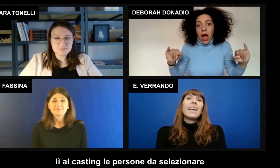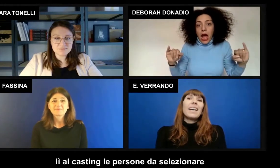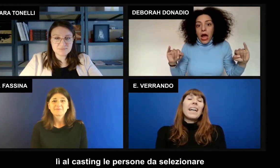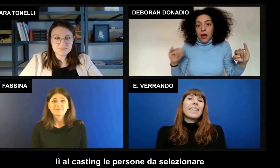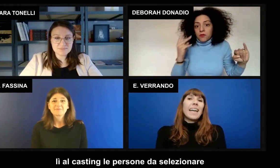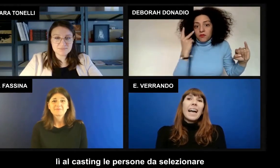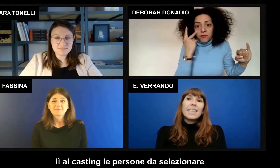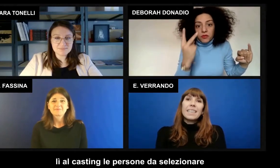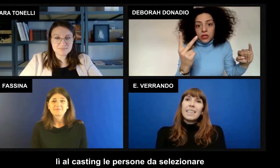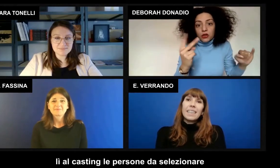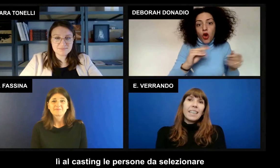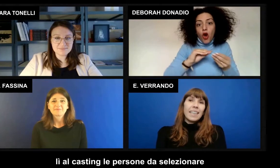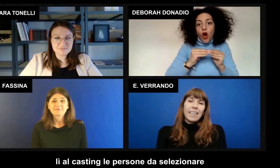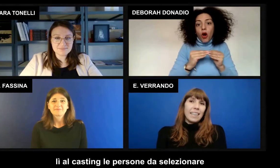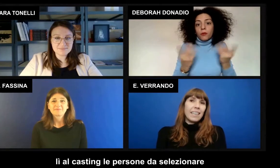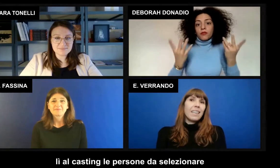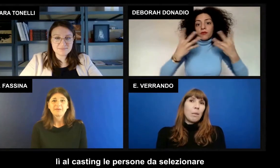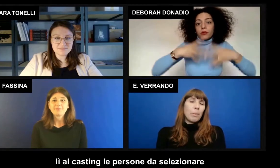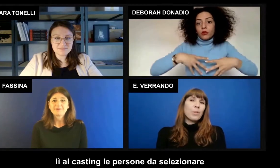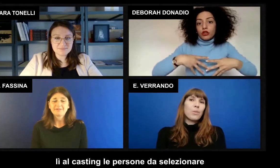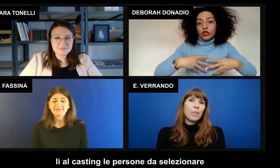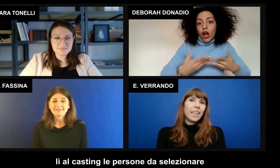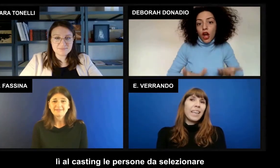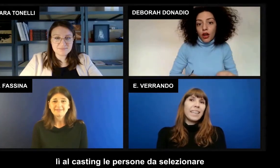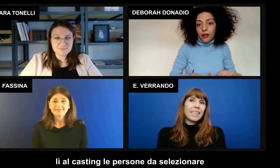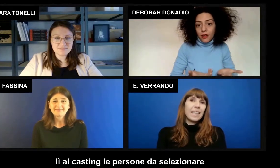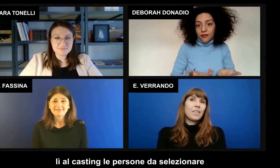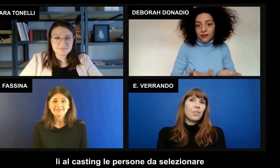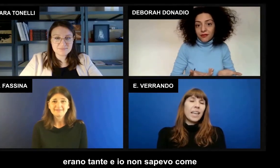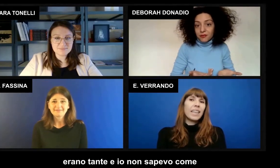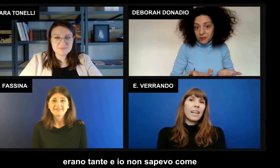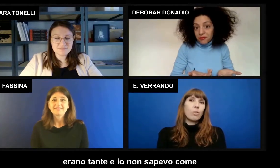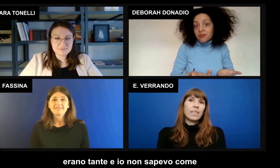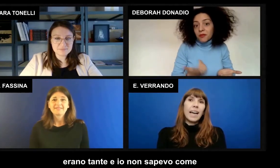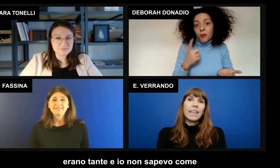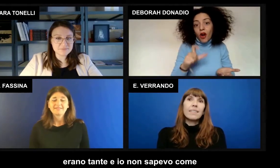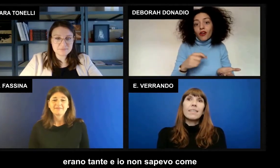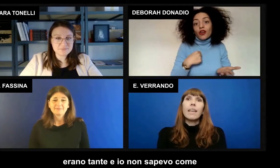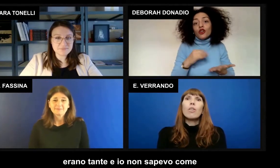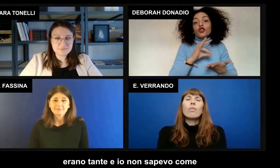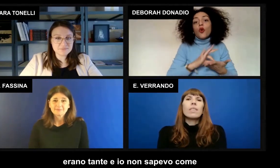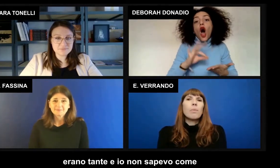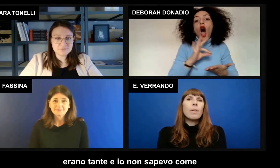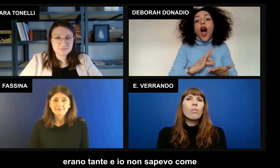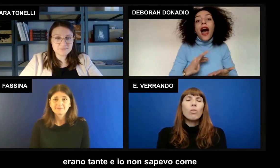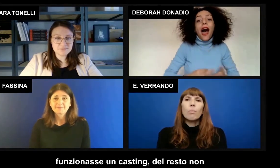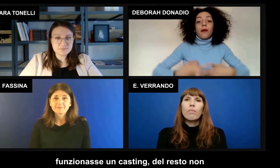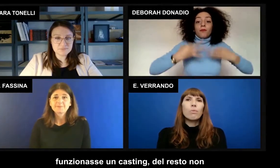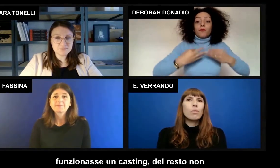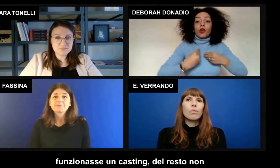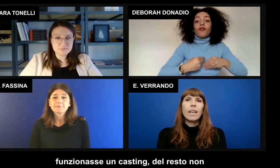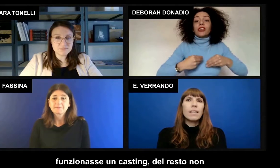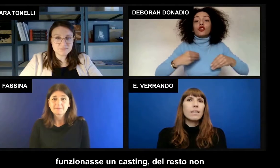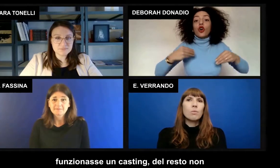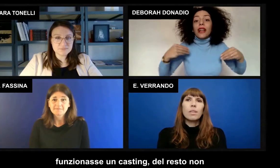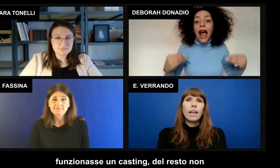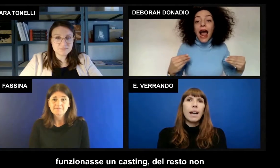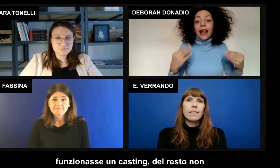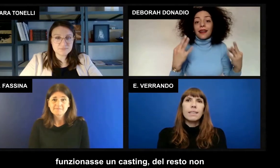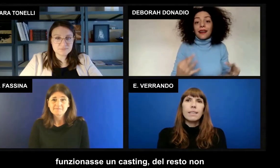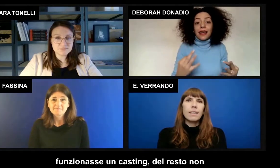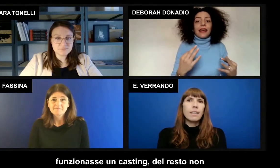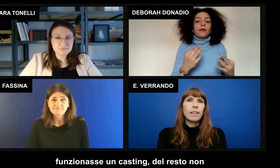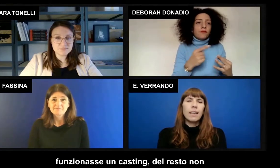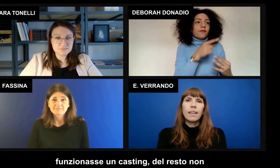al casting le persone da selezionare erano tante. E io non sapevo come funzionasse un